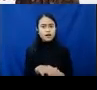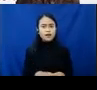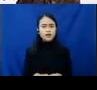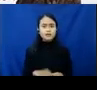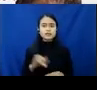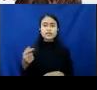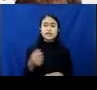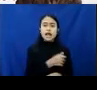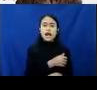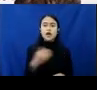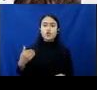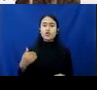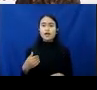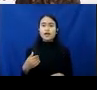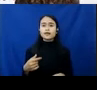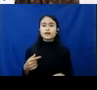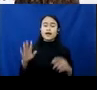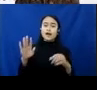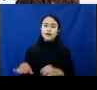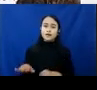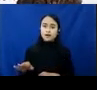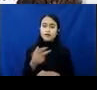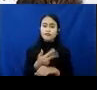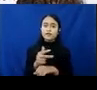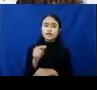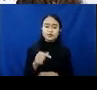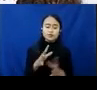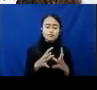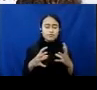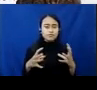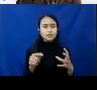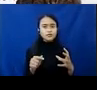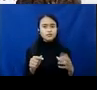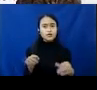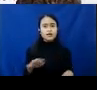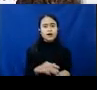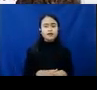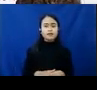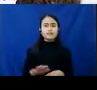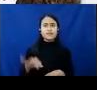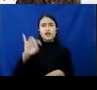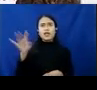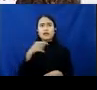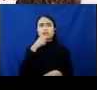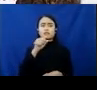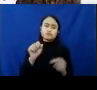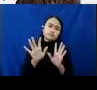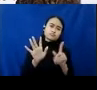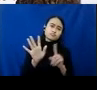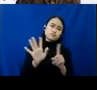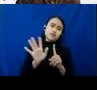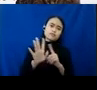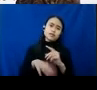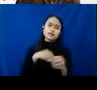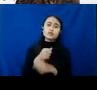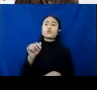Karena video dan gambar itu sebagian juga adalah anak. Anak lain berusia 15 tahun mengakui bahwa memang ia yang pertama